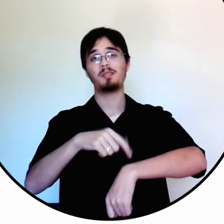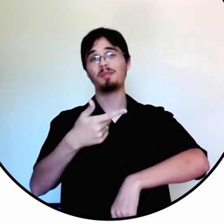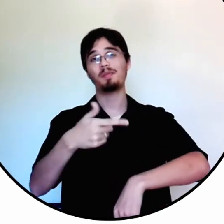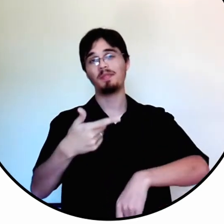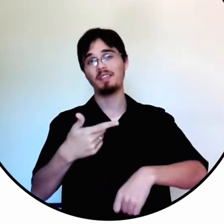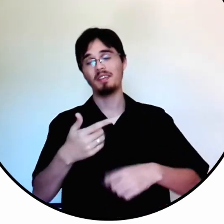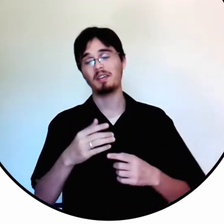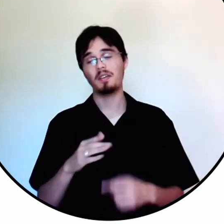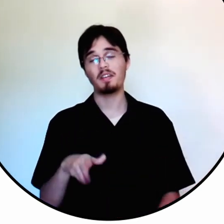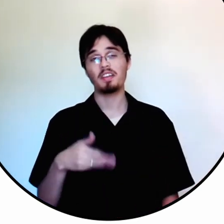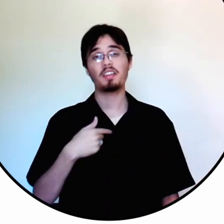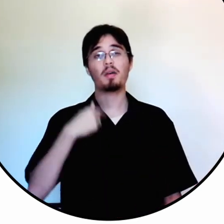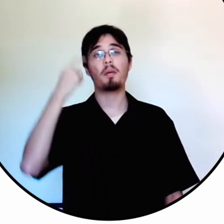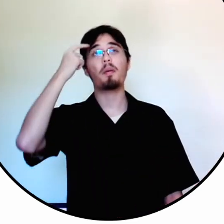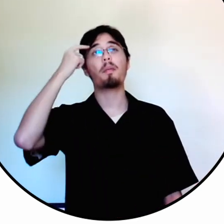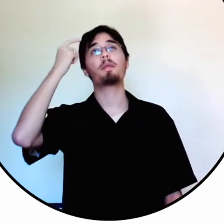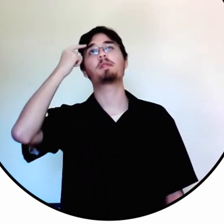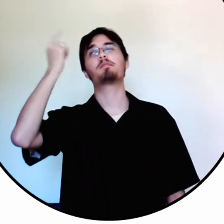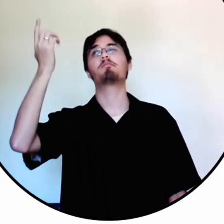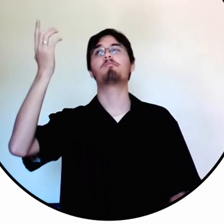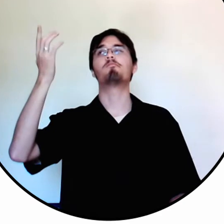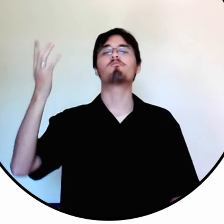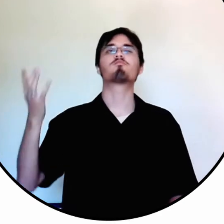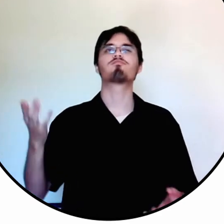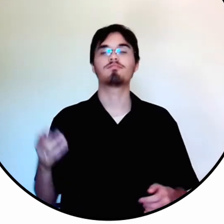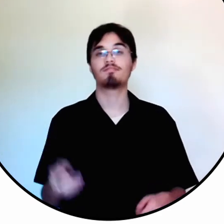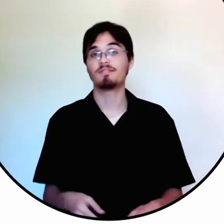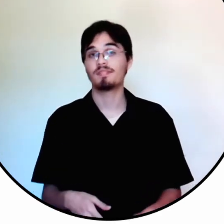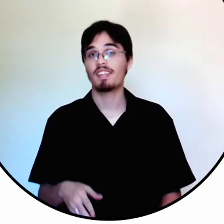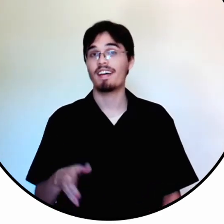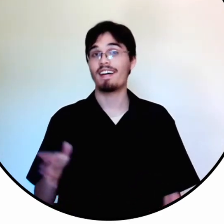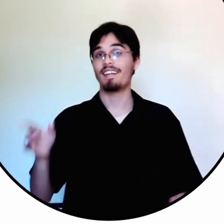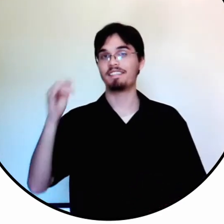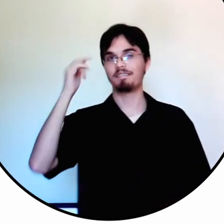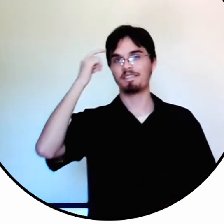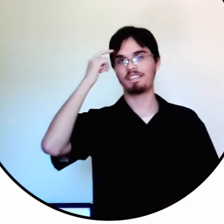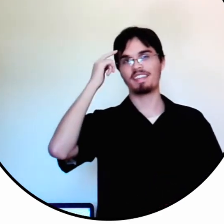Mas eu não tenho tempo. Então eu pensei...